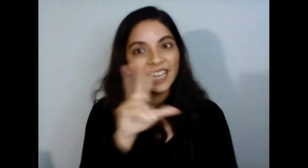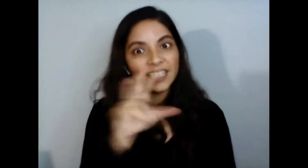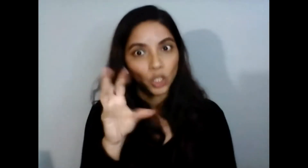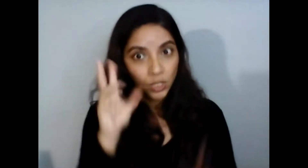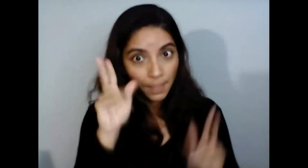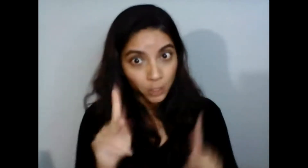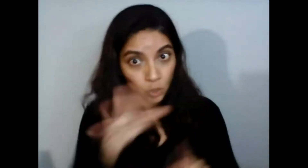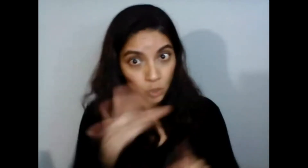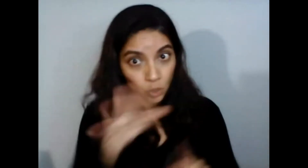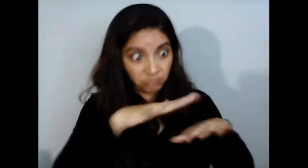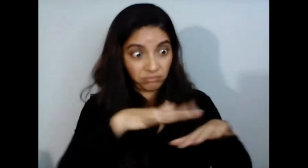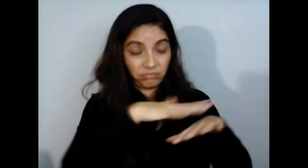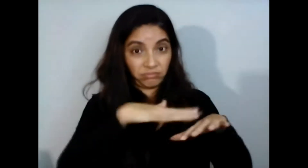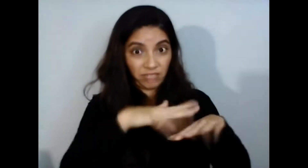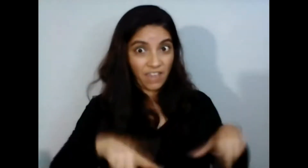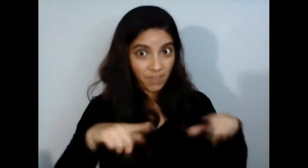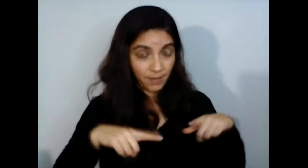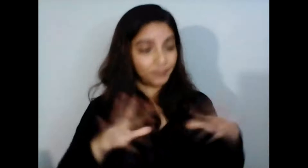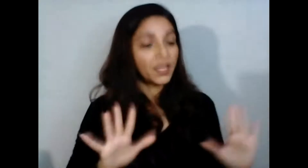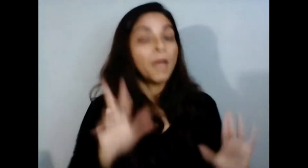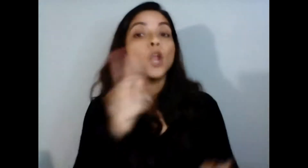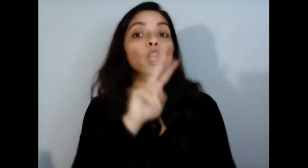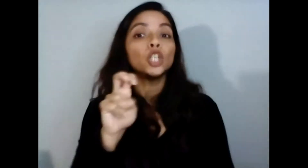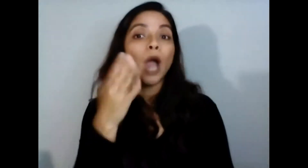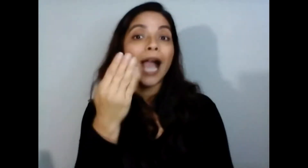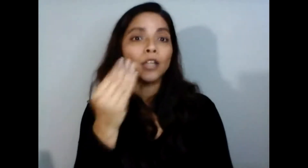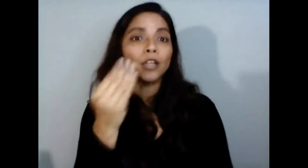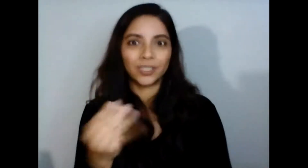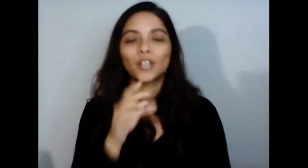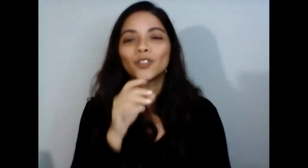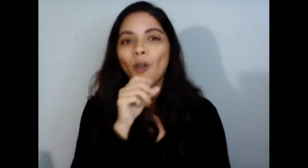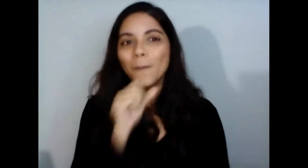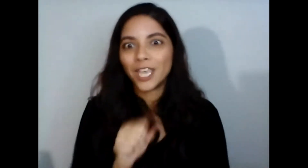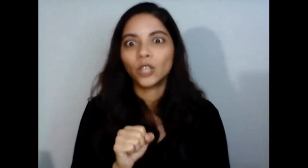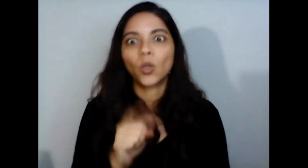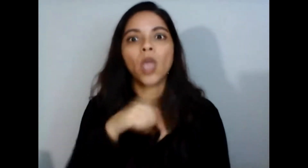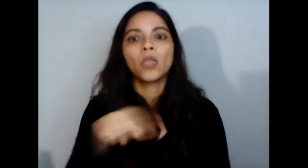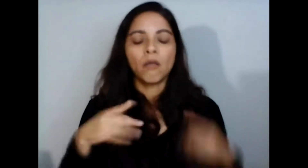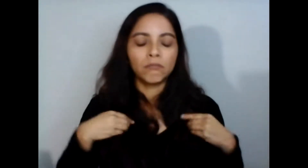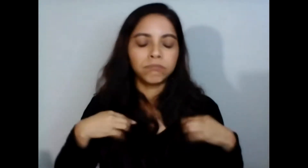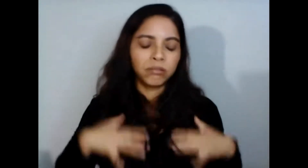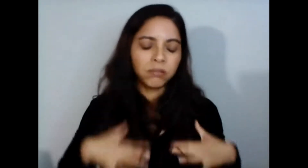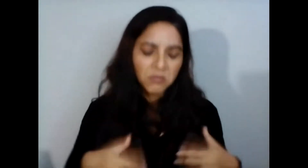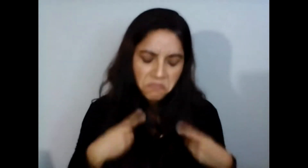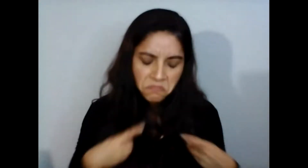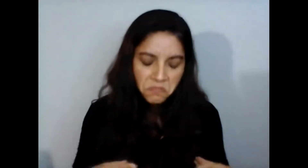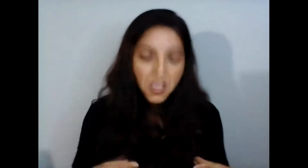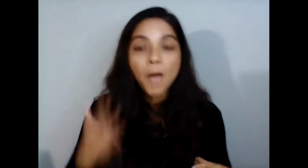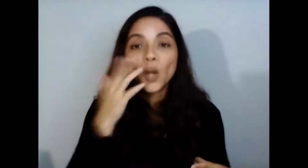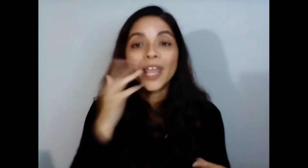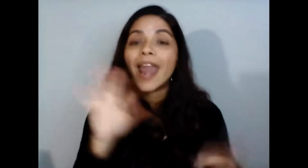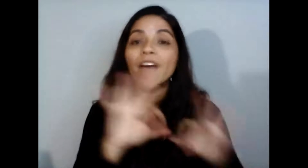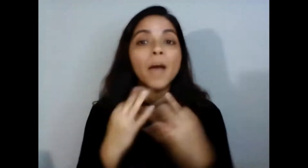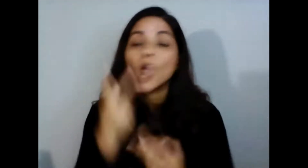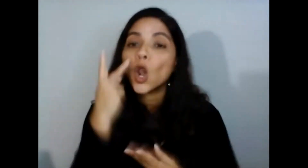esos 214 adultos nos estaban cayendo en depresión ¿por qué? porque muchos de sus familias los venían a ver pero